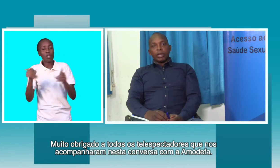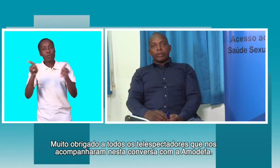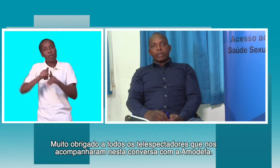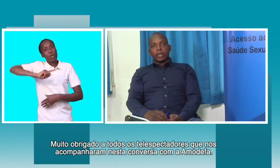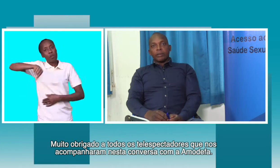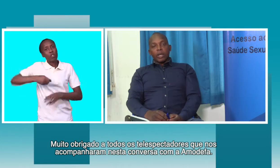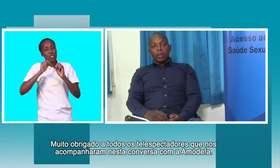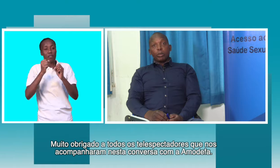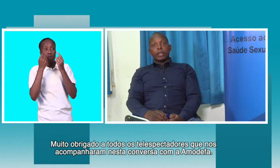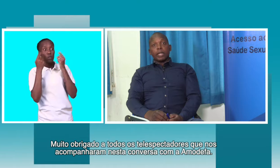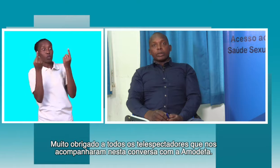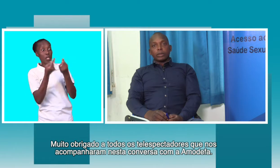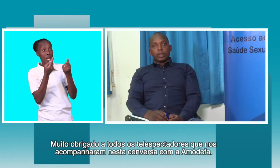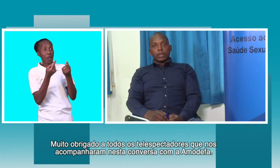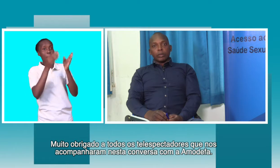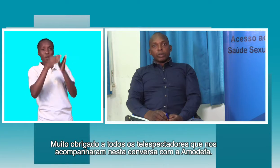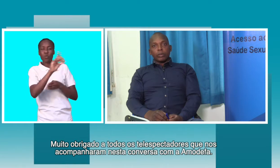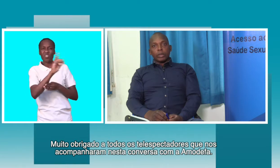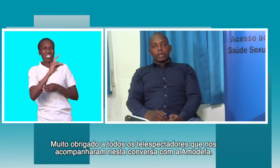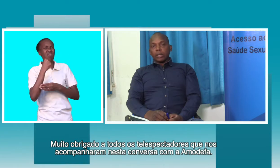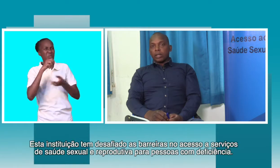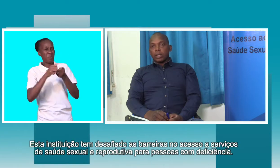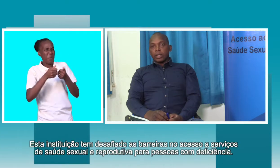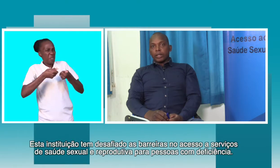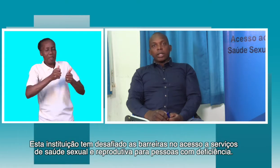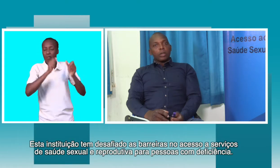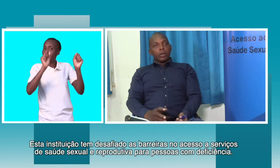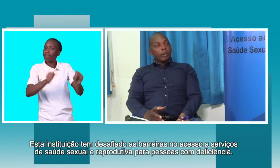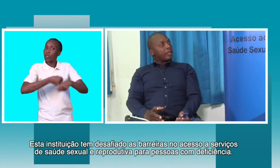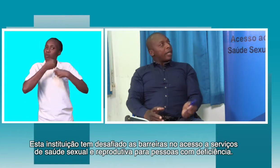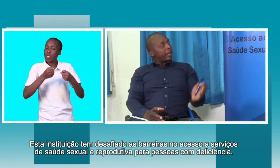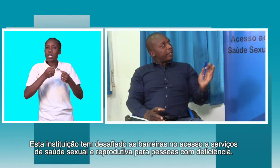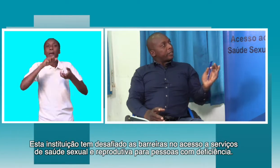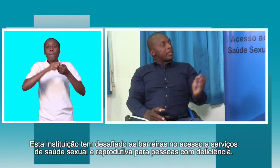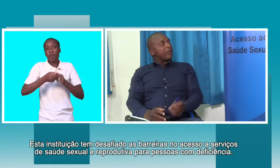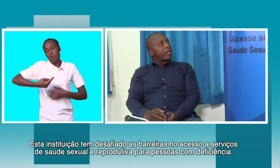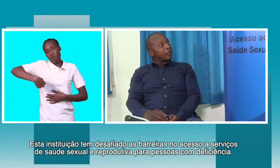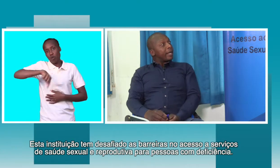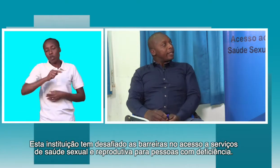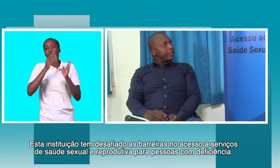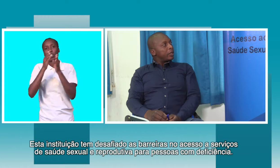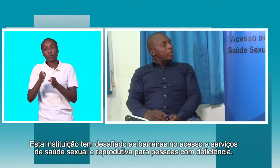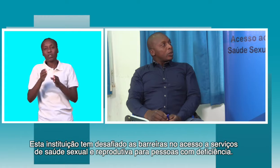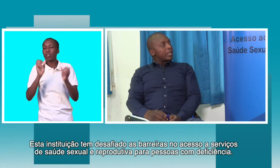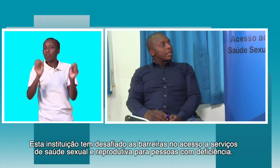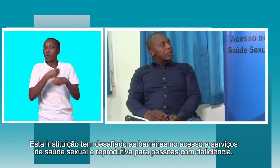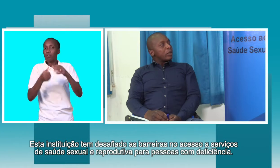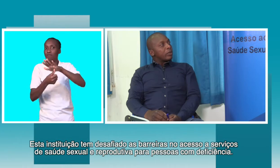Moderna tem que me traz em São Paulo. Aliás, o Guilherme já este desafiando para ir no acesso aos